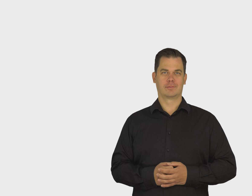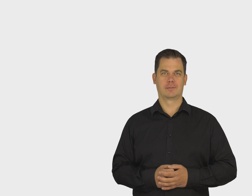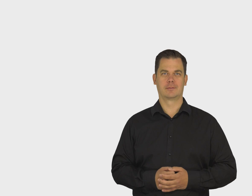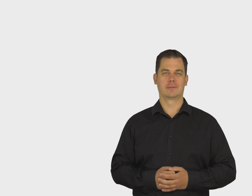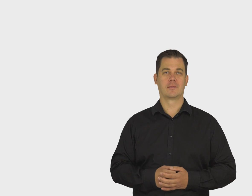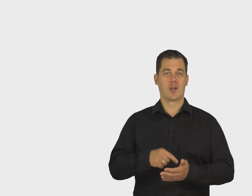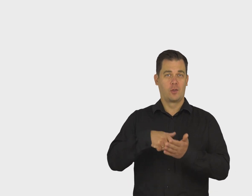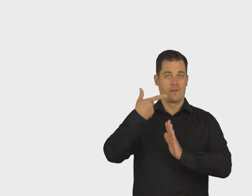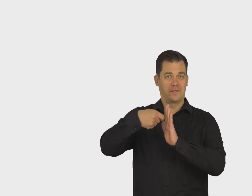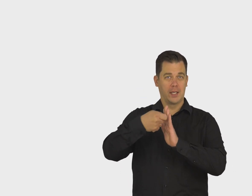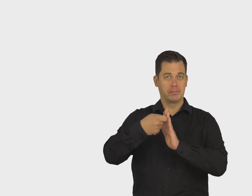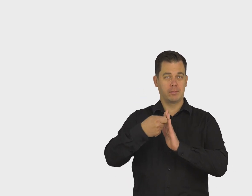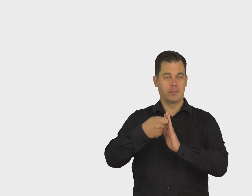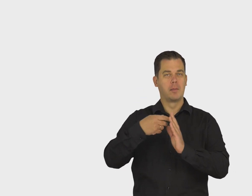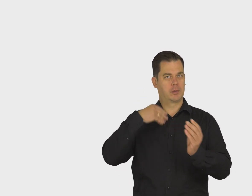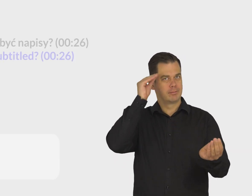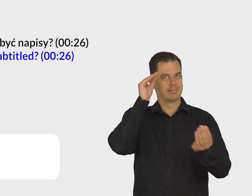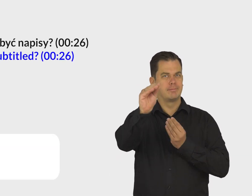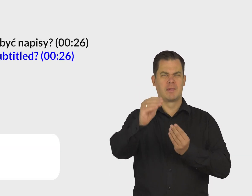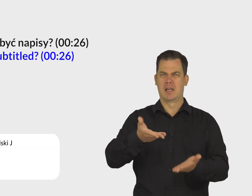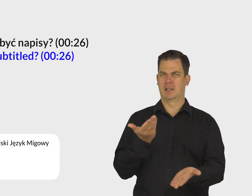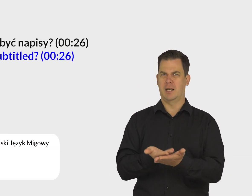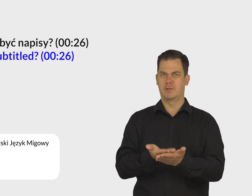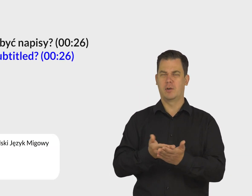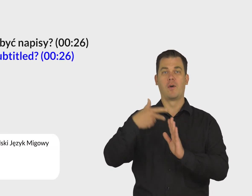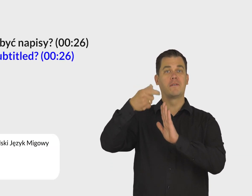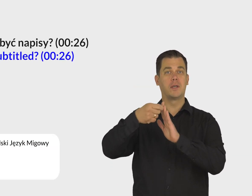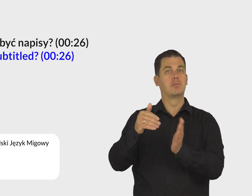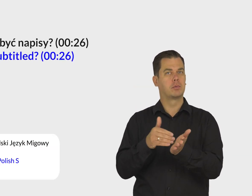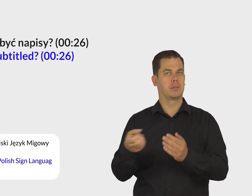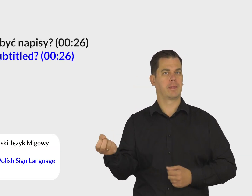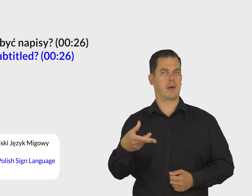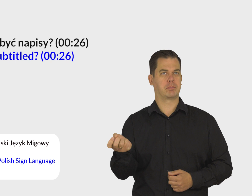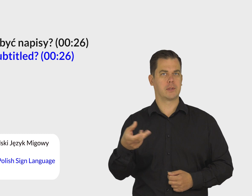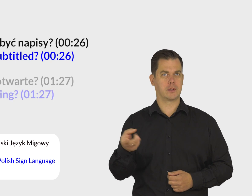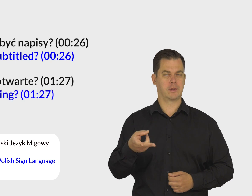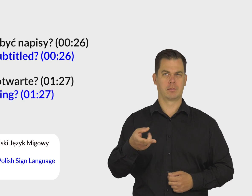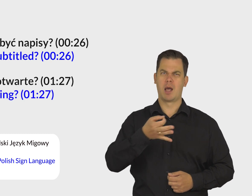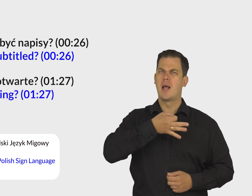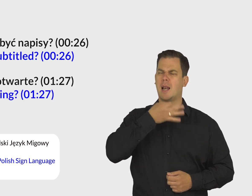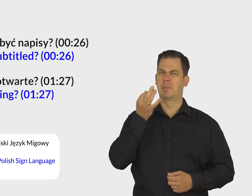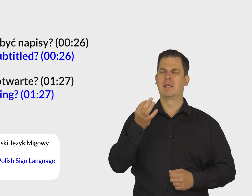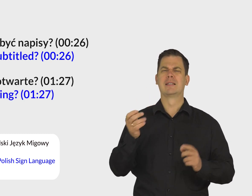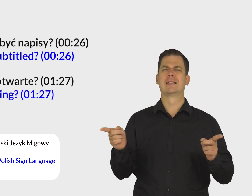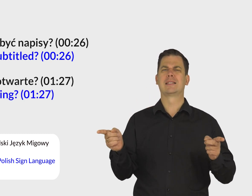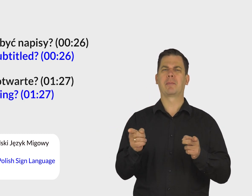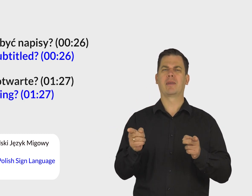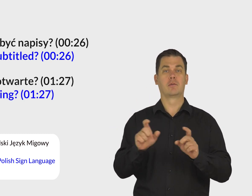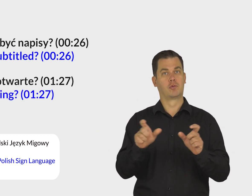Z tego filmu dowiesz się, dlaczego w filmie powinny być napisy, czy lepiej zrobić napisy zamknięte czy